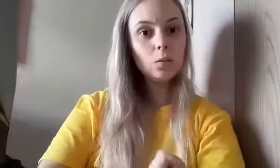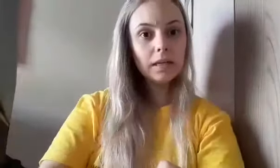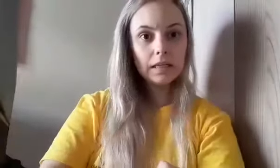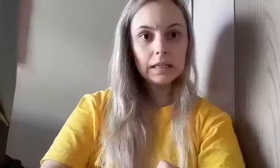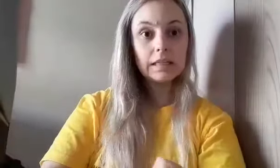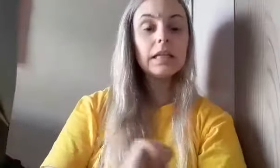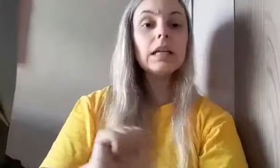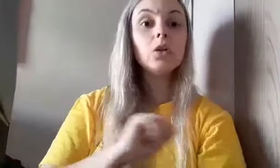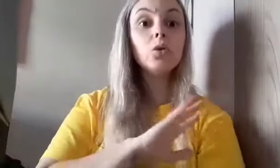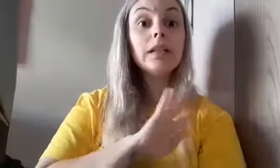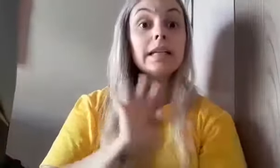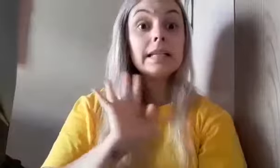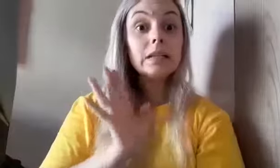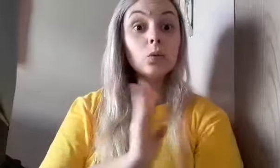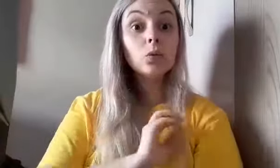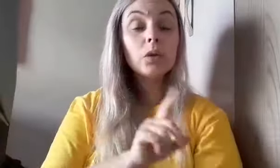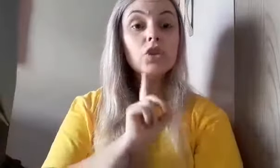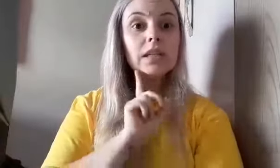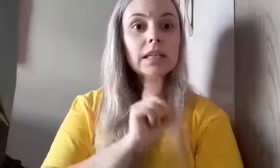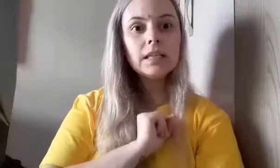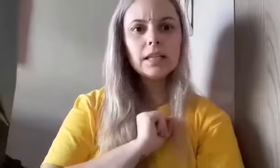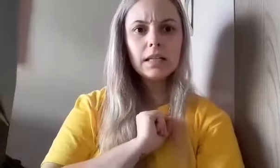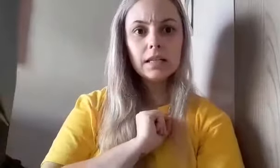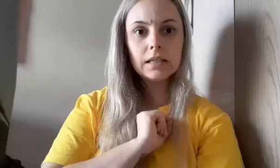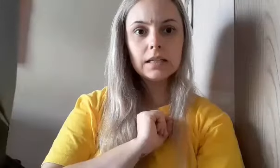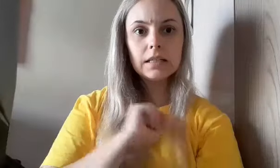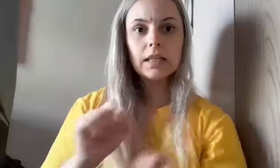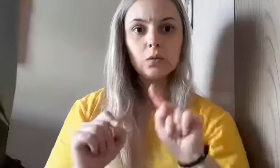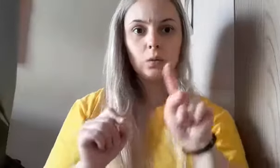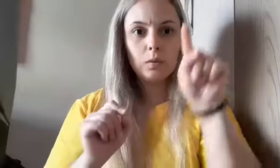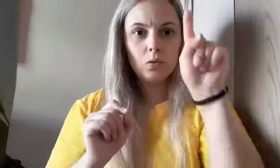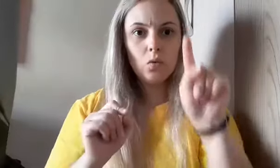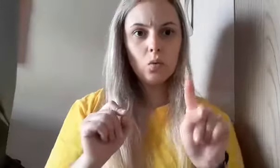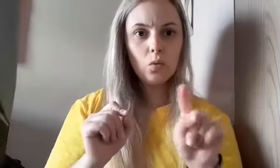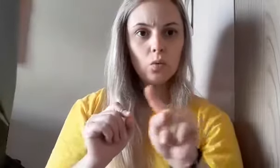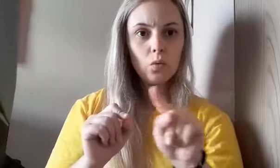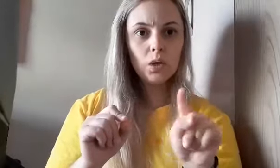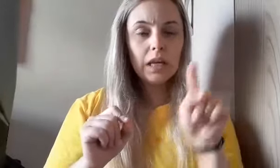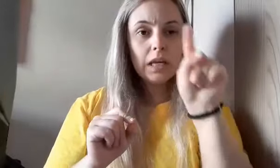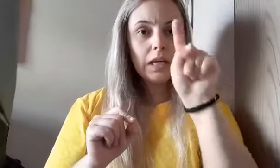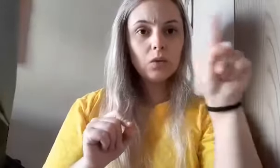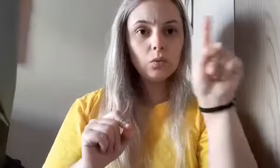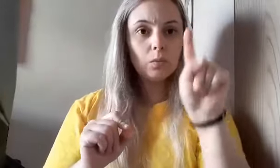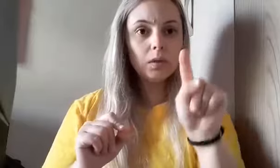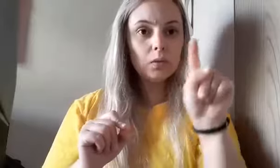meninas, totalizando o total de 15 crianças, que é o número 1 e o número